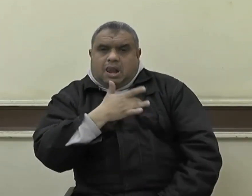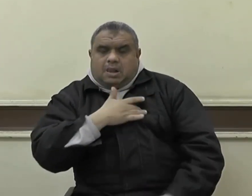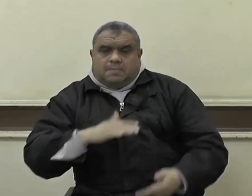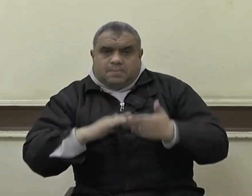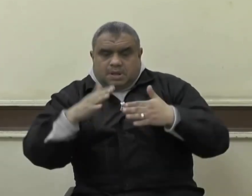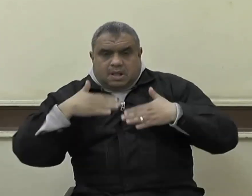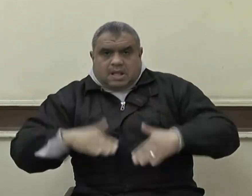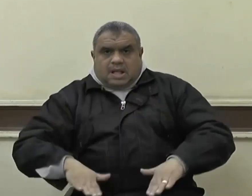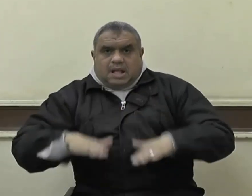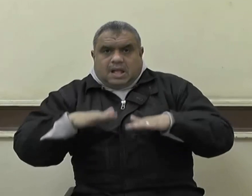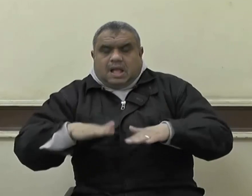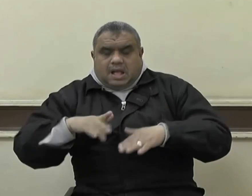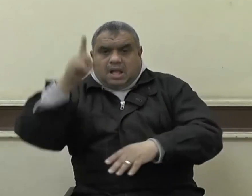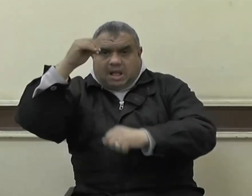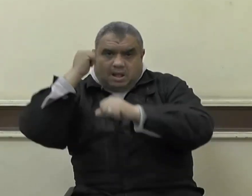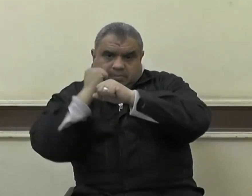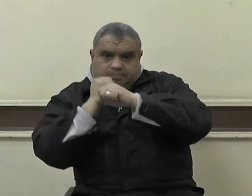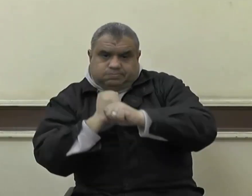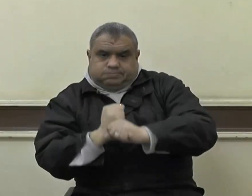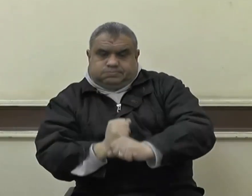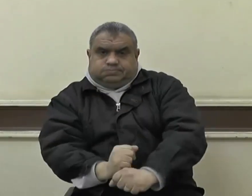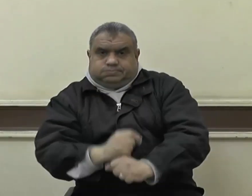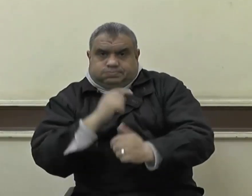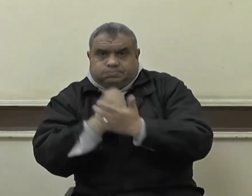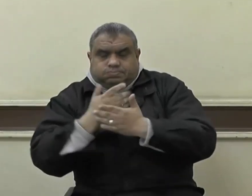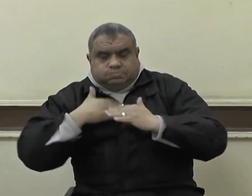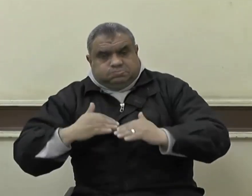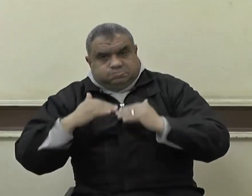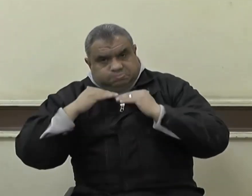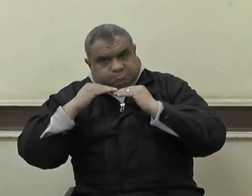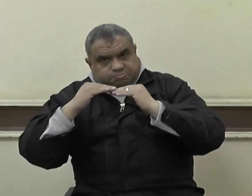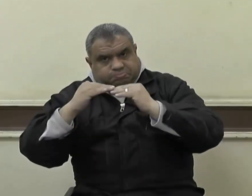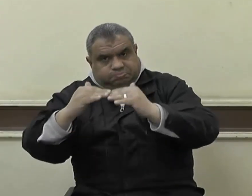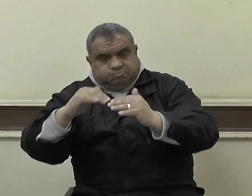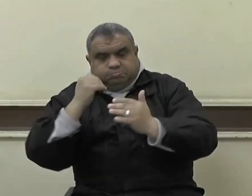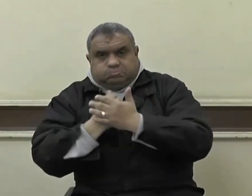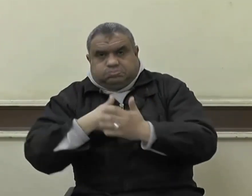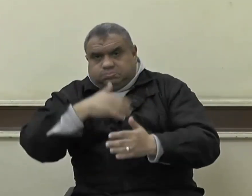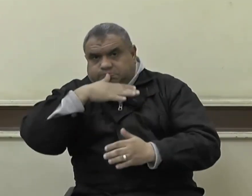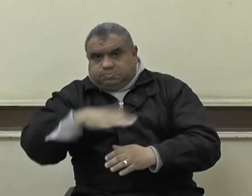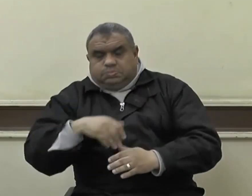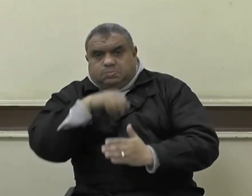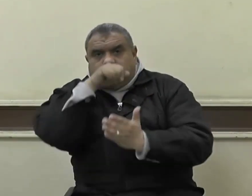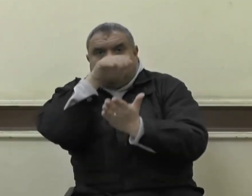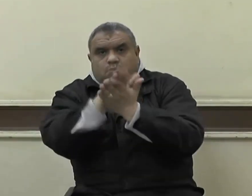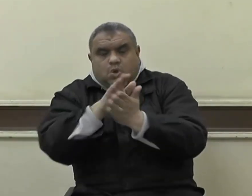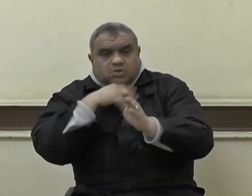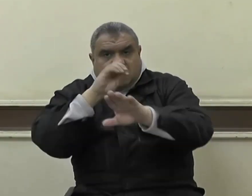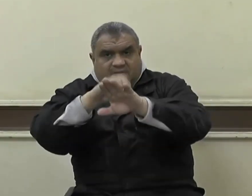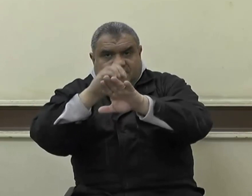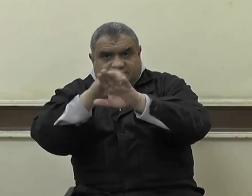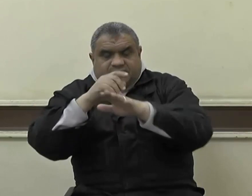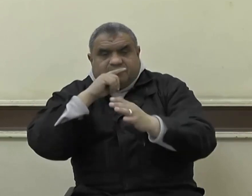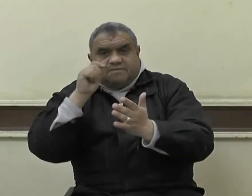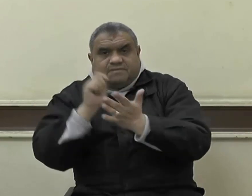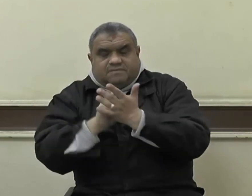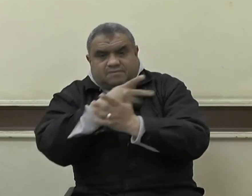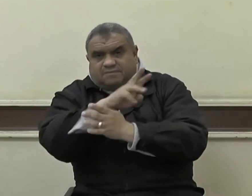الأبدية الآمنة المستقرة يقول تعالى ولا تقول لمن يقتل في